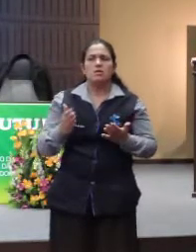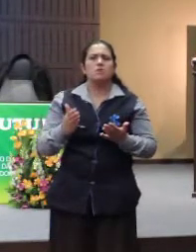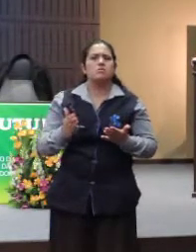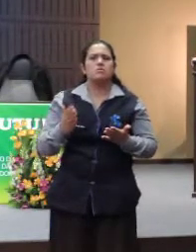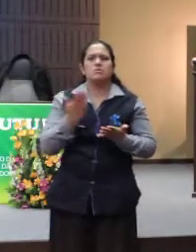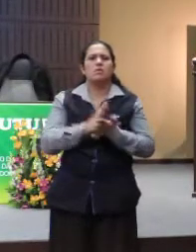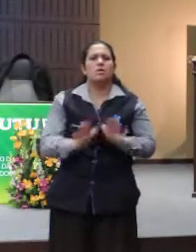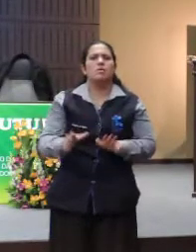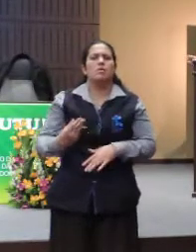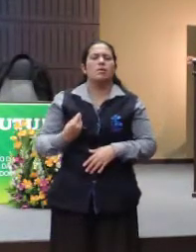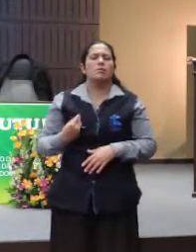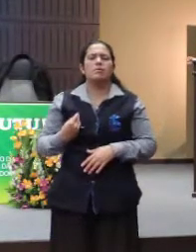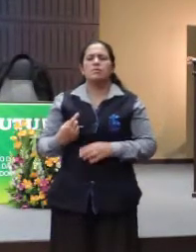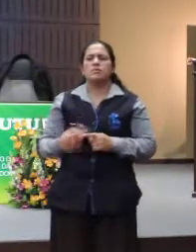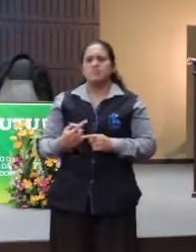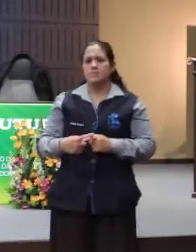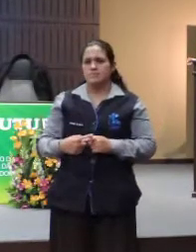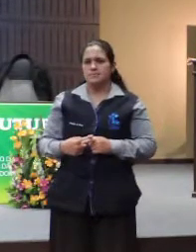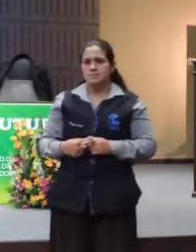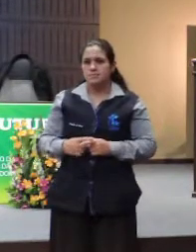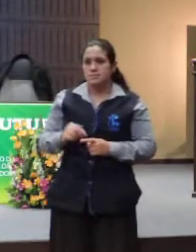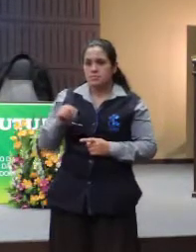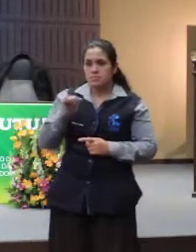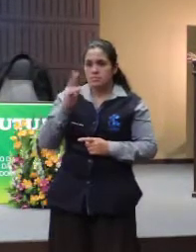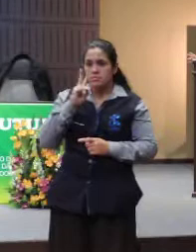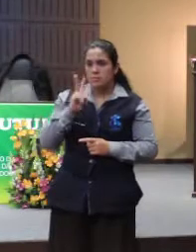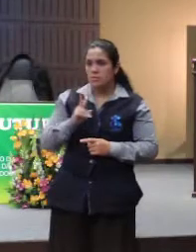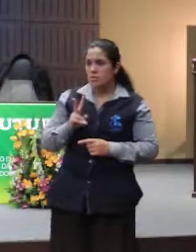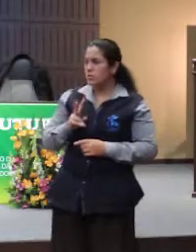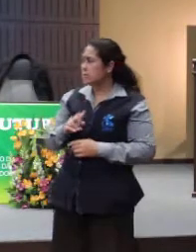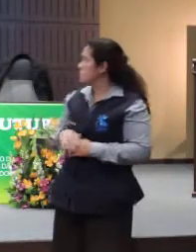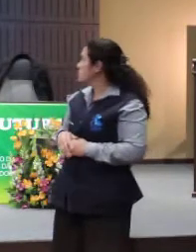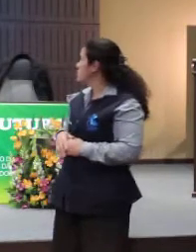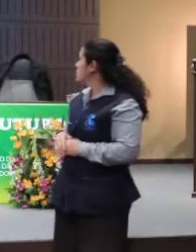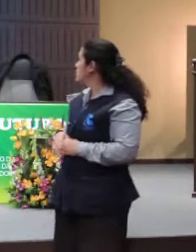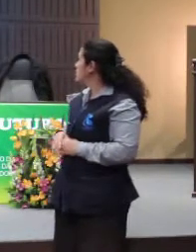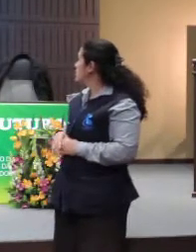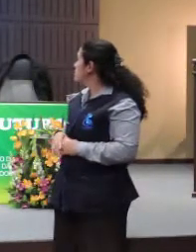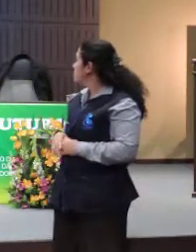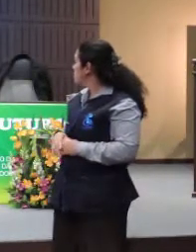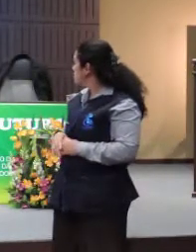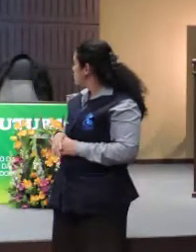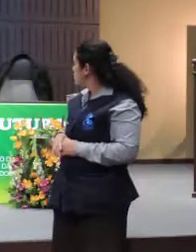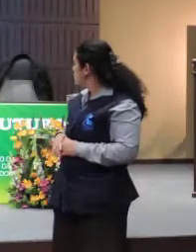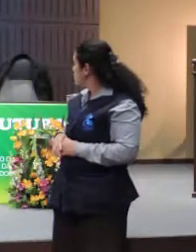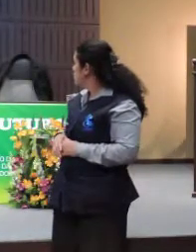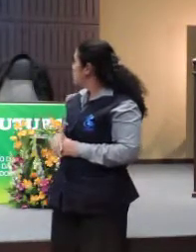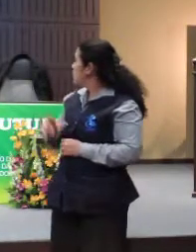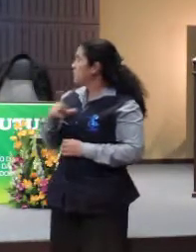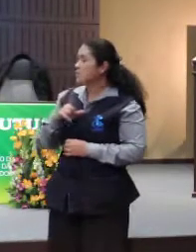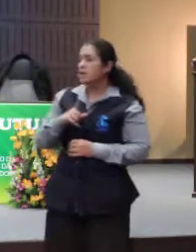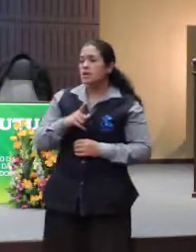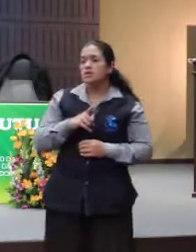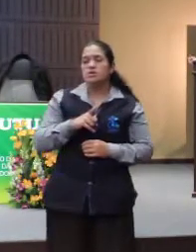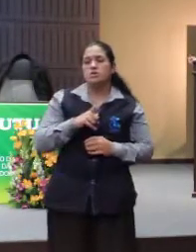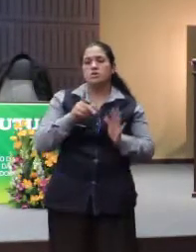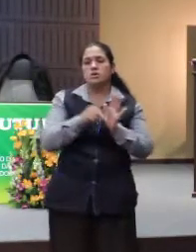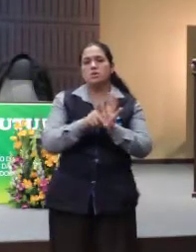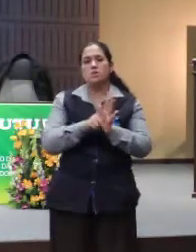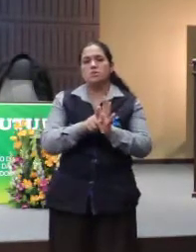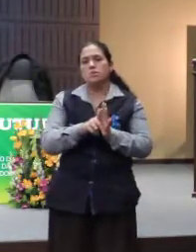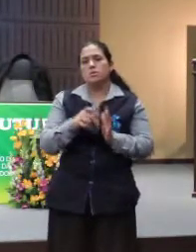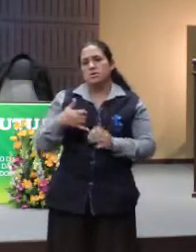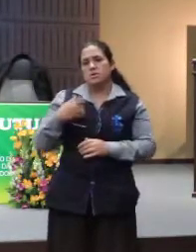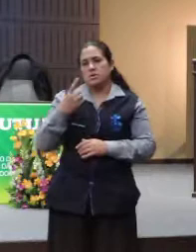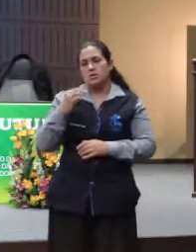nesse contexto? Se vocês olharem ali, ele tinha as características normais, uma senilidade que quem vai lá chegar ao